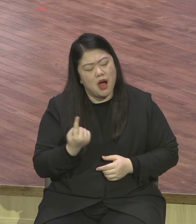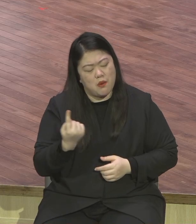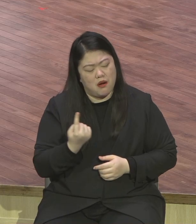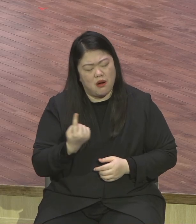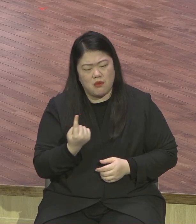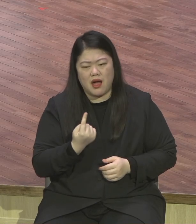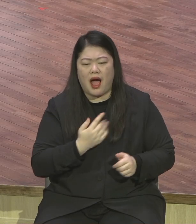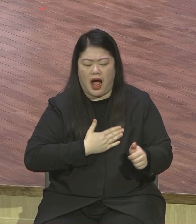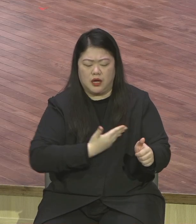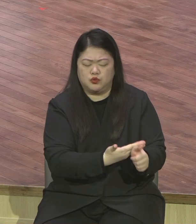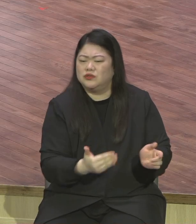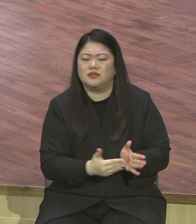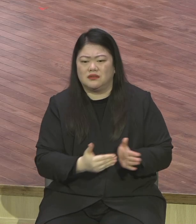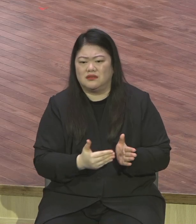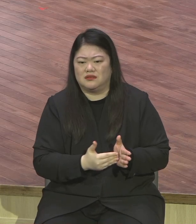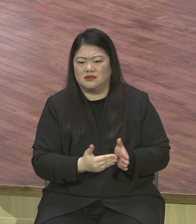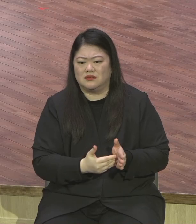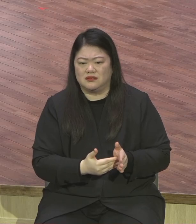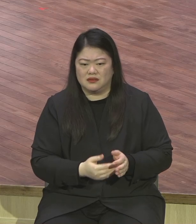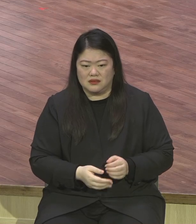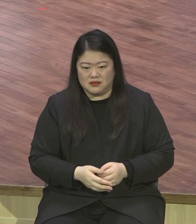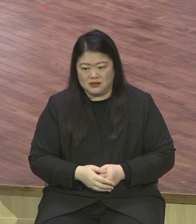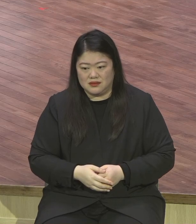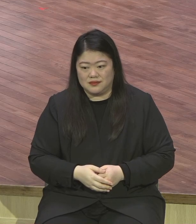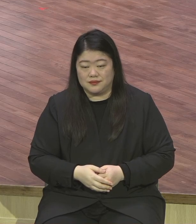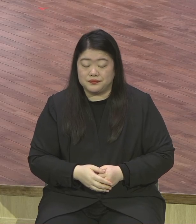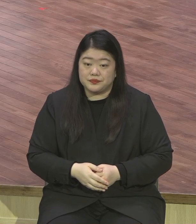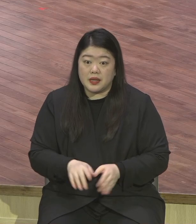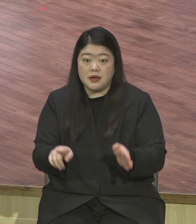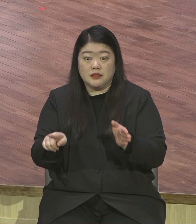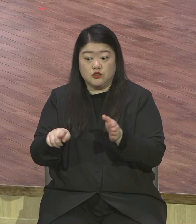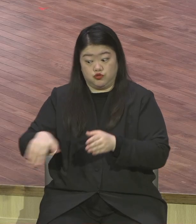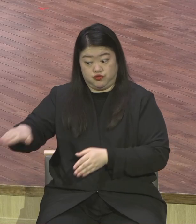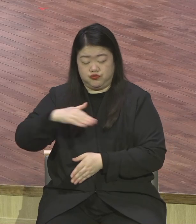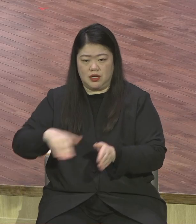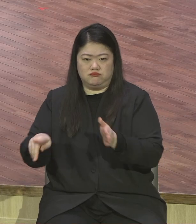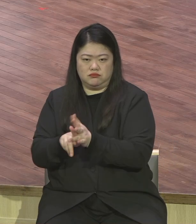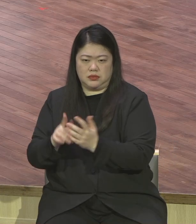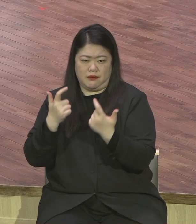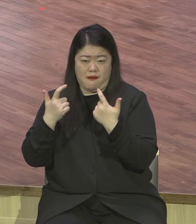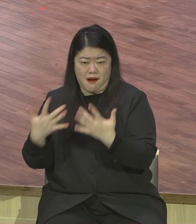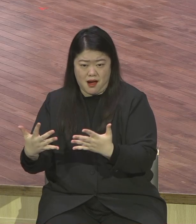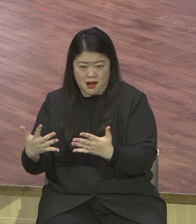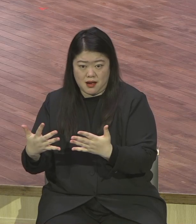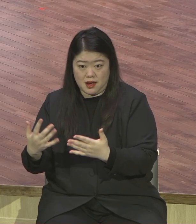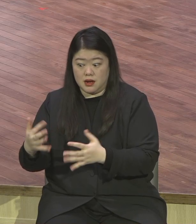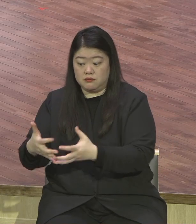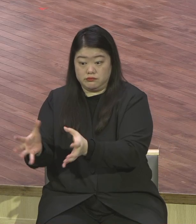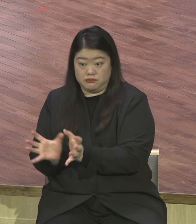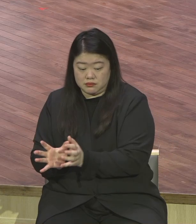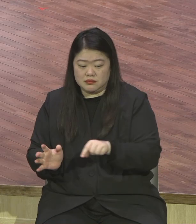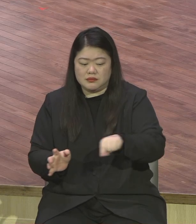로마서 15장 1절에 보면 믿음이 강한 우리는 마땅히 믿음이 약한 자의 약점을 담당하고